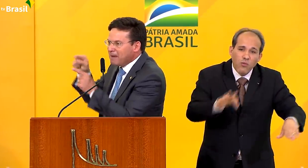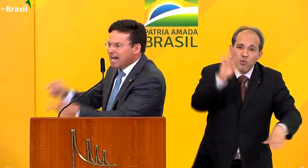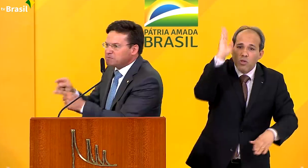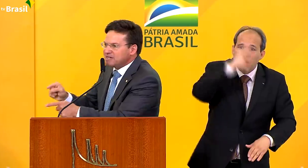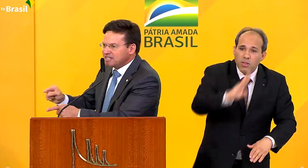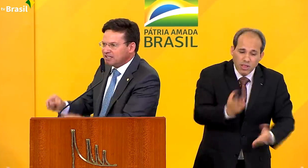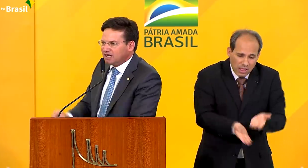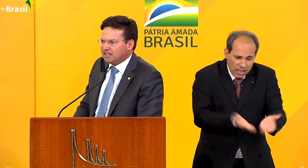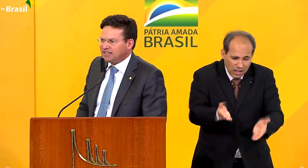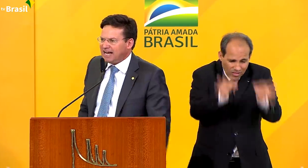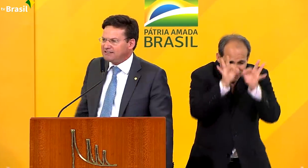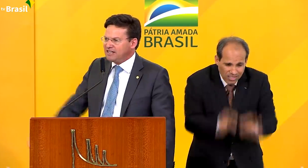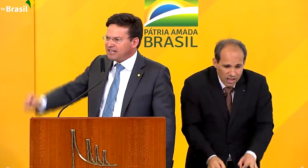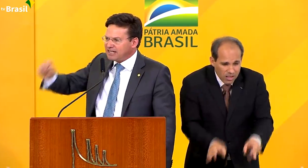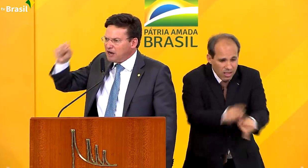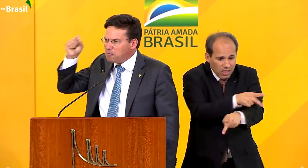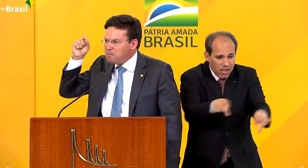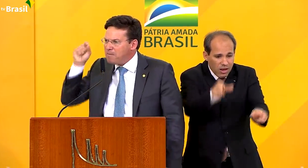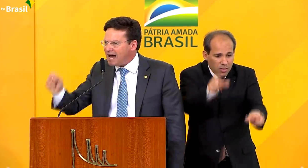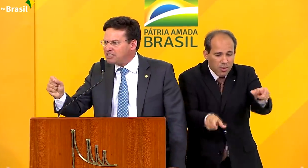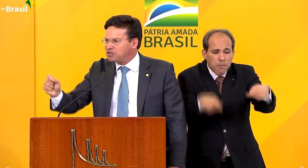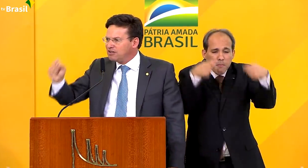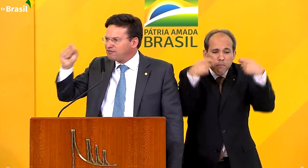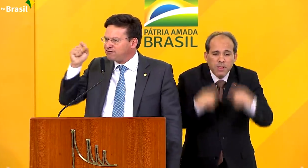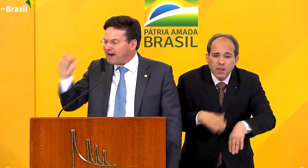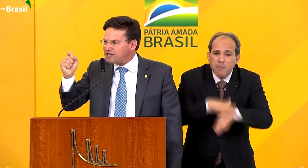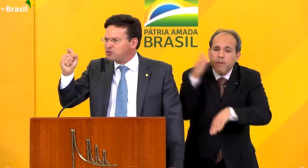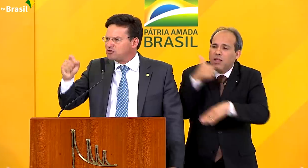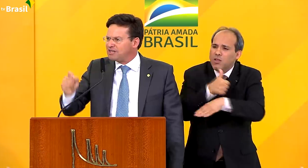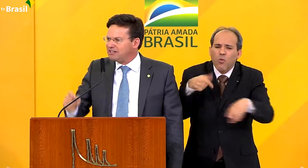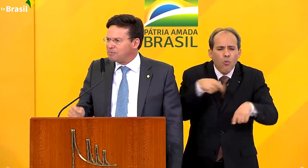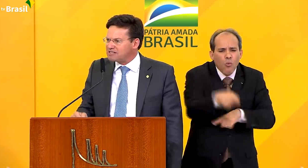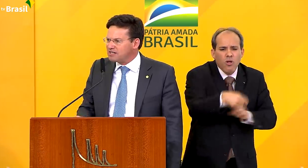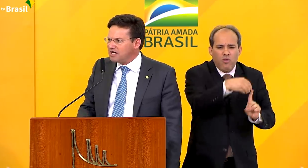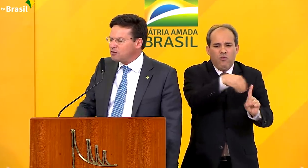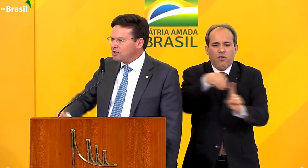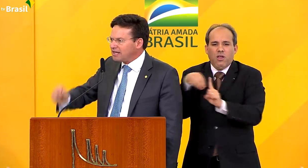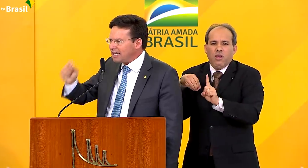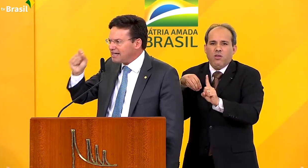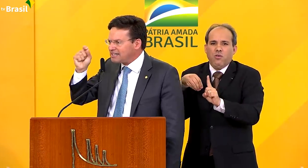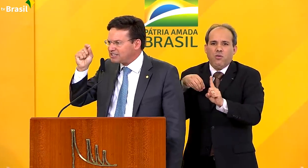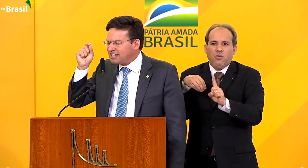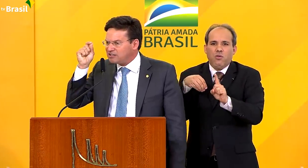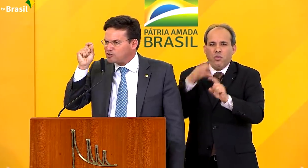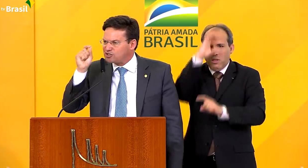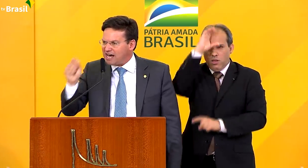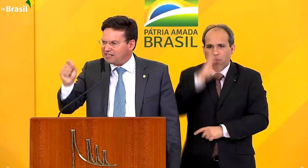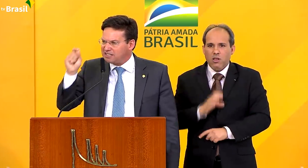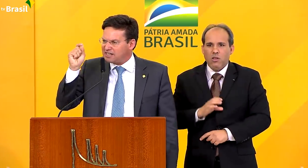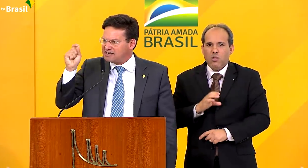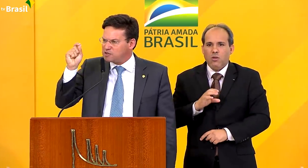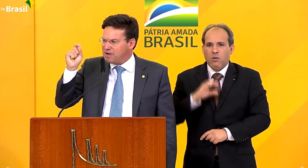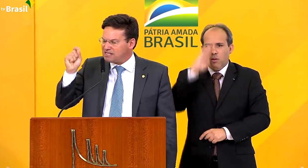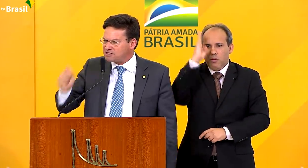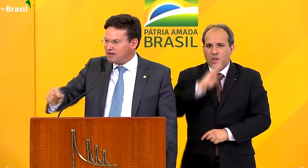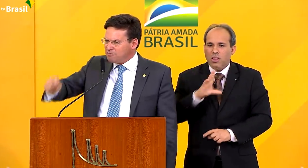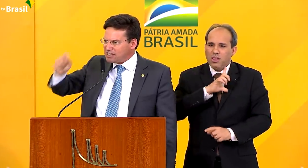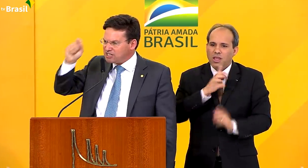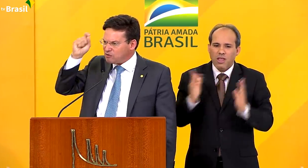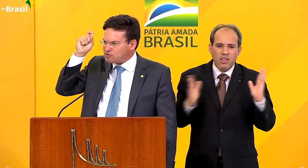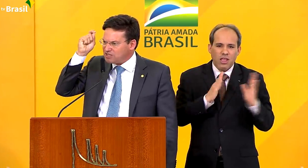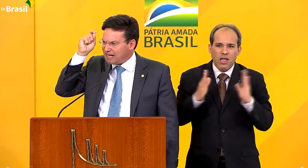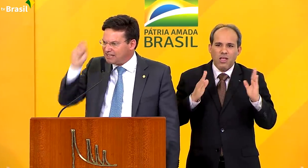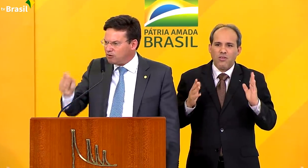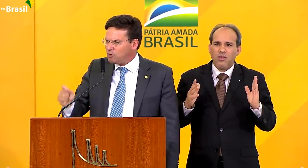e aquele que mais precisa de dignidade, que é o mais frágil do cidadão brasileiro, que é aquele que está entre os 0 e 36 meses,